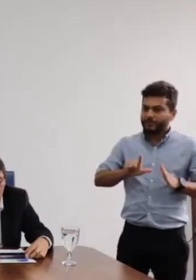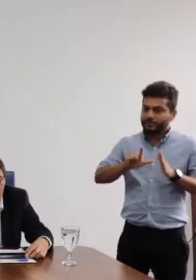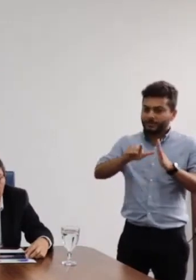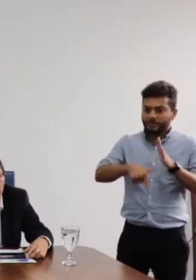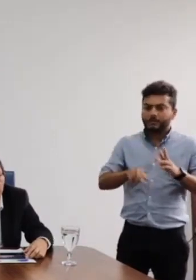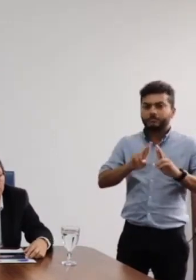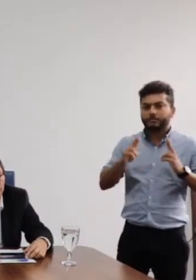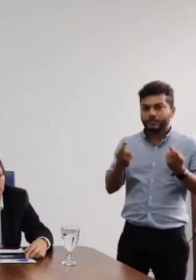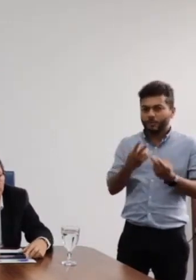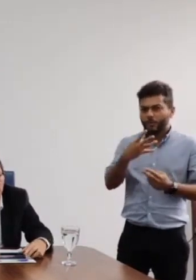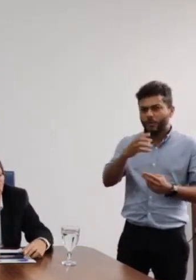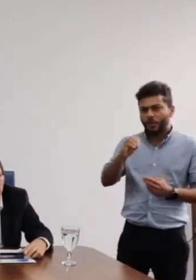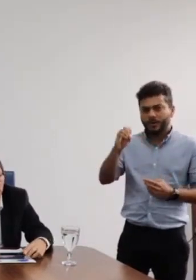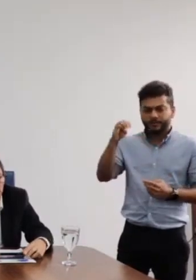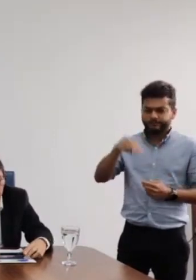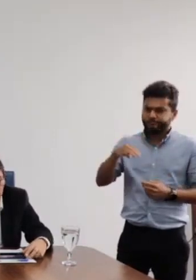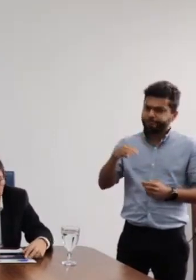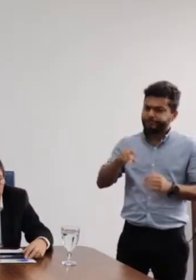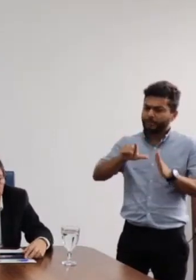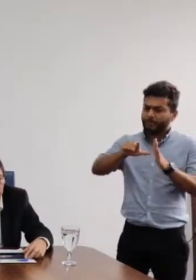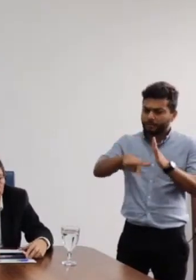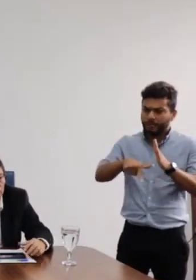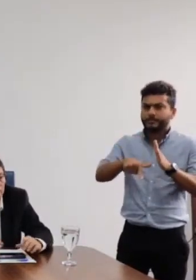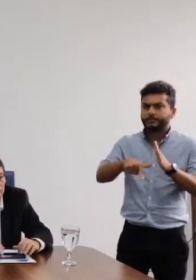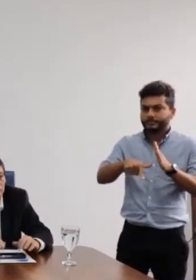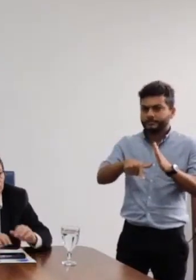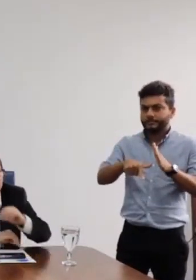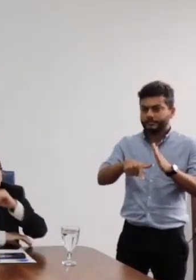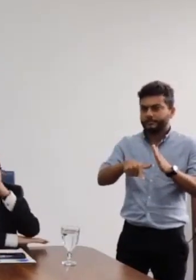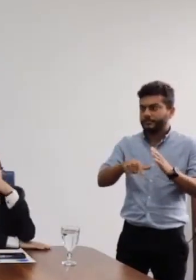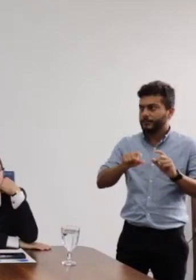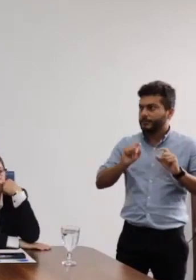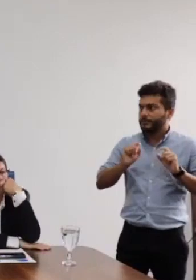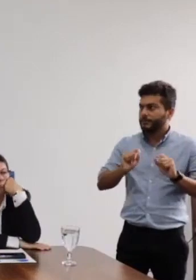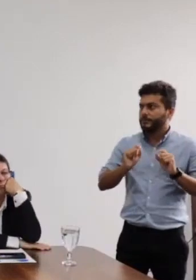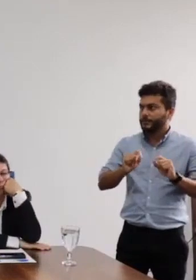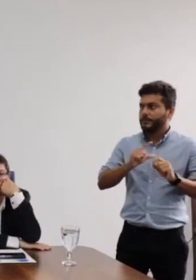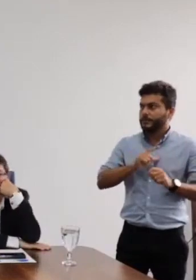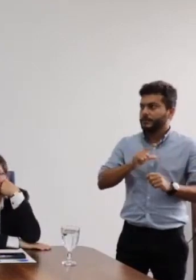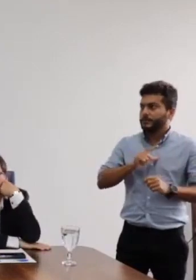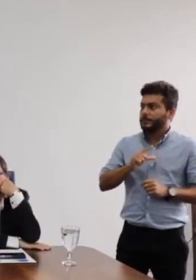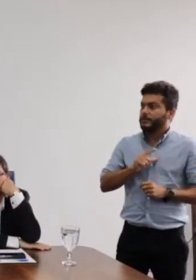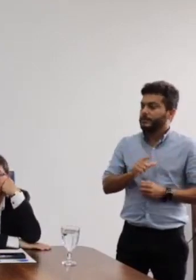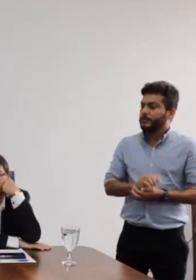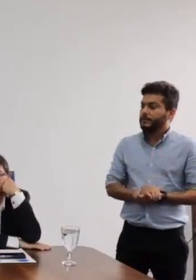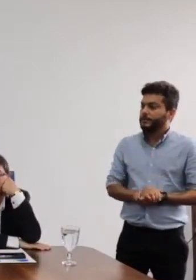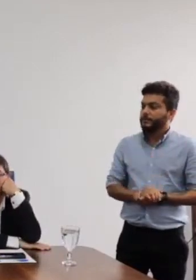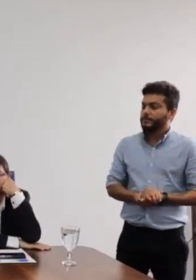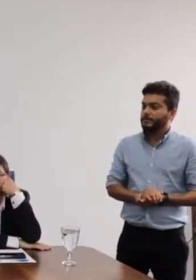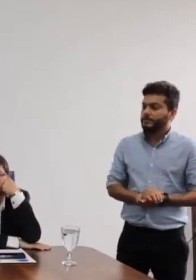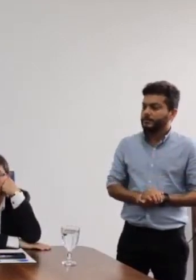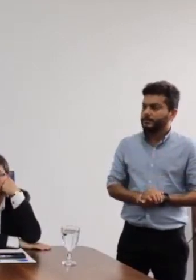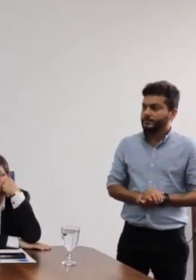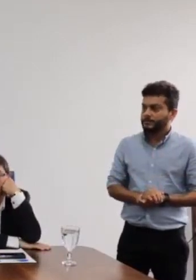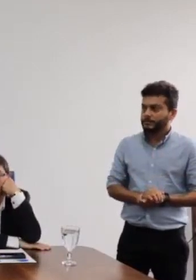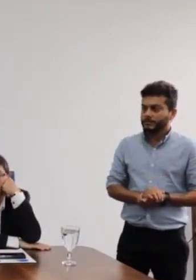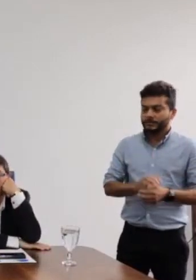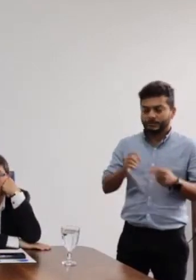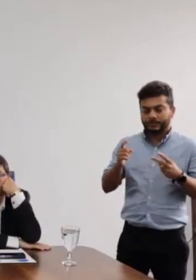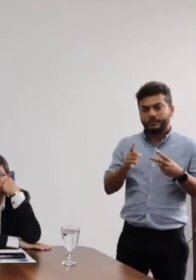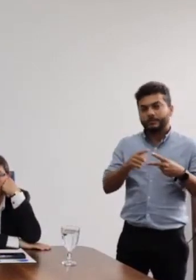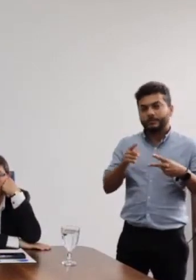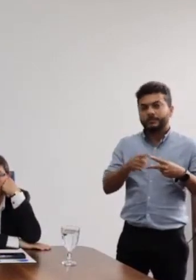40 minutos, quase 40 minutos de atraso. Tem virado quase que uma rotina nas nossas reuniões. Segundo,